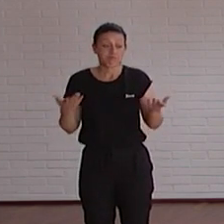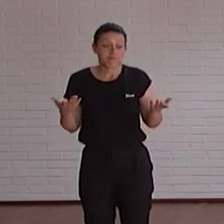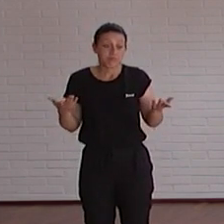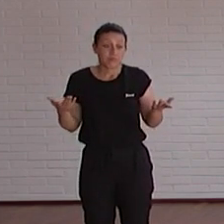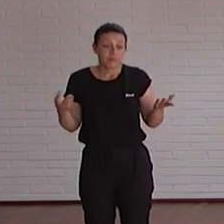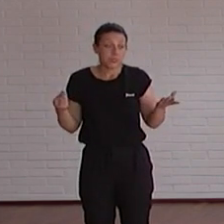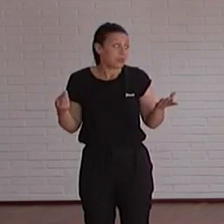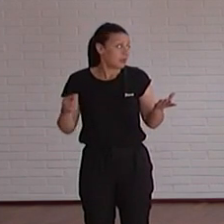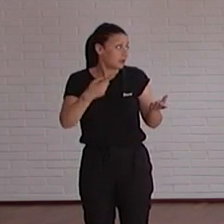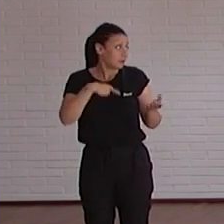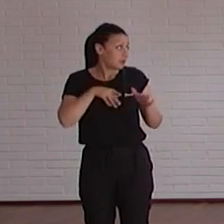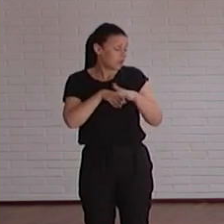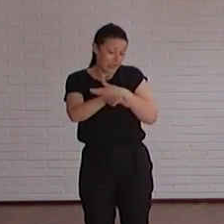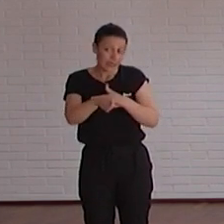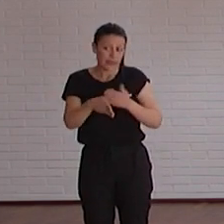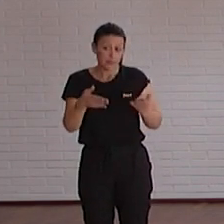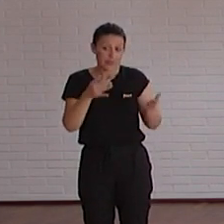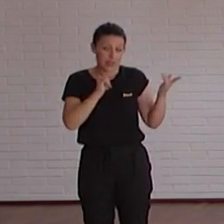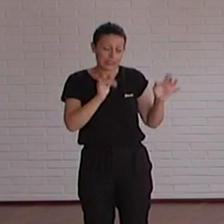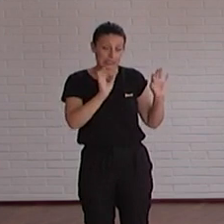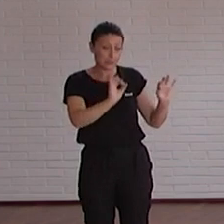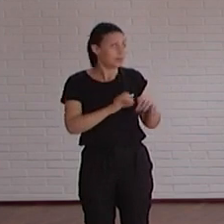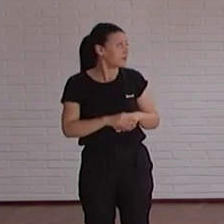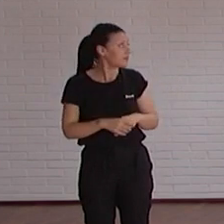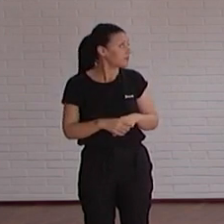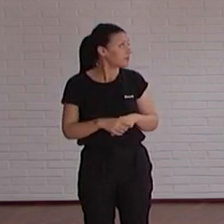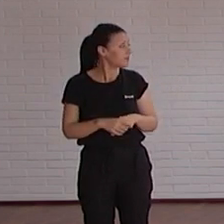que tenemos de accesibilidad en el momento actual